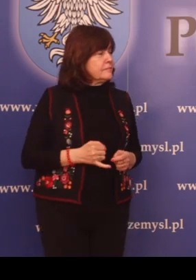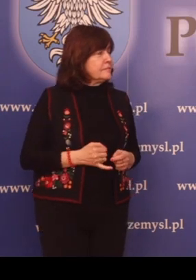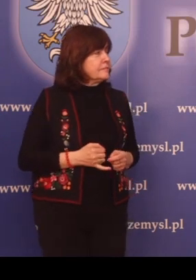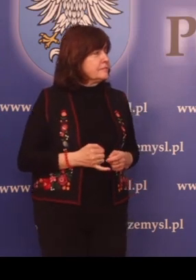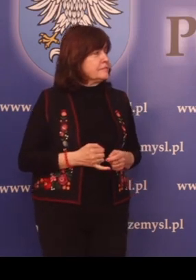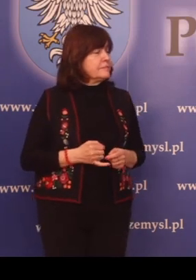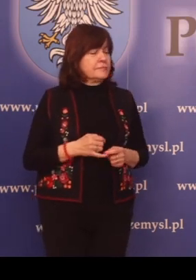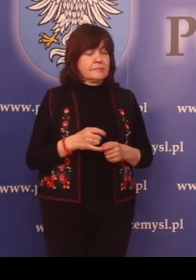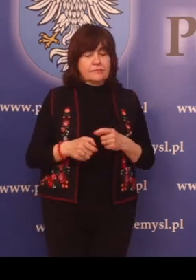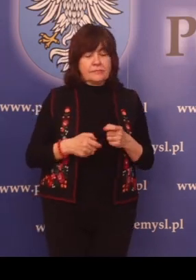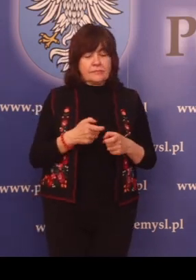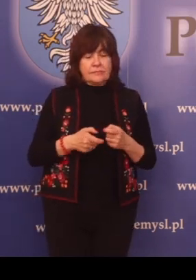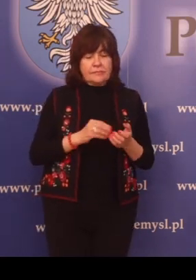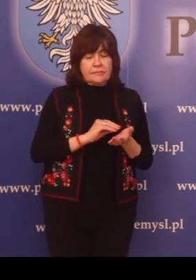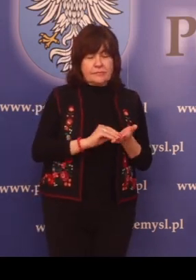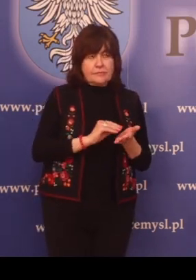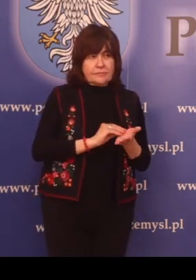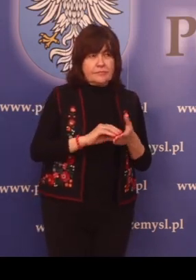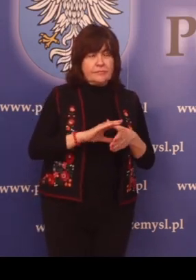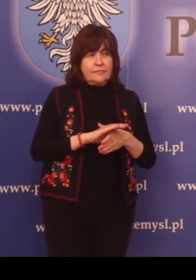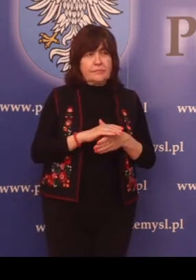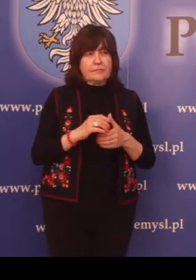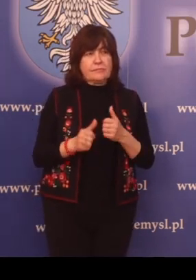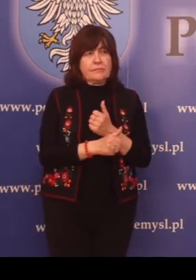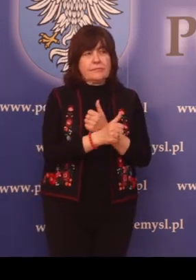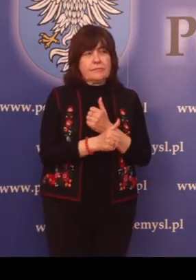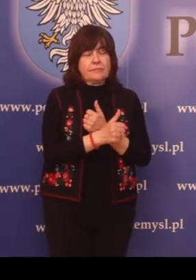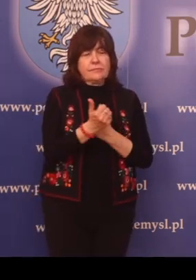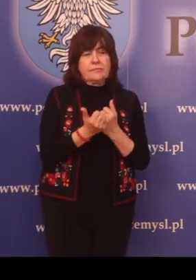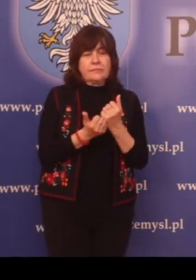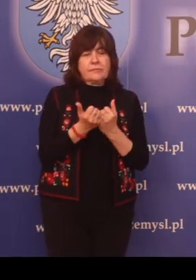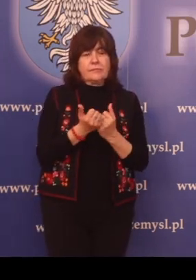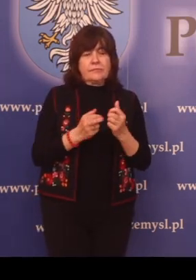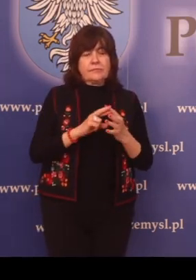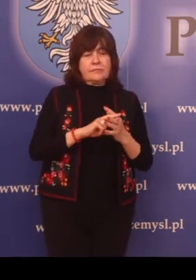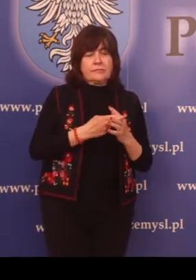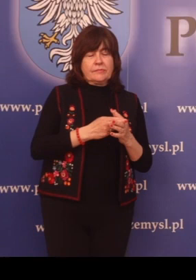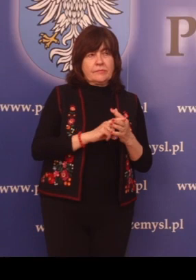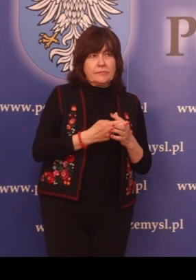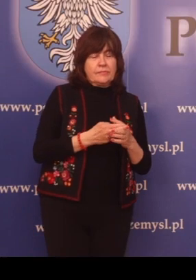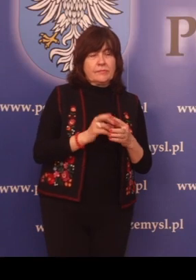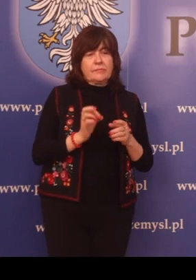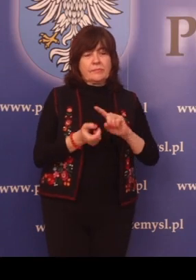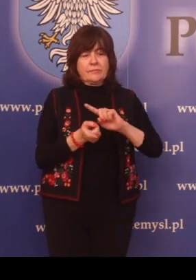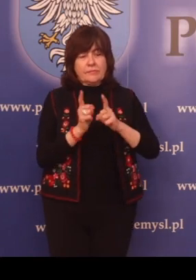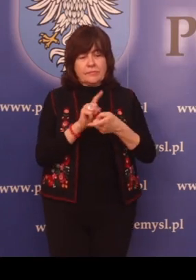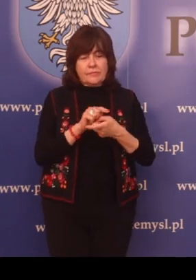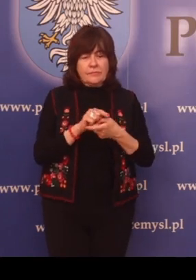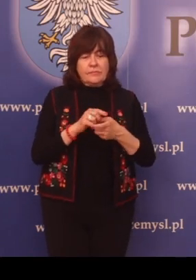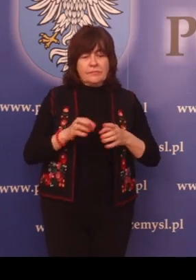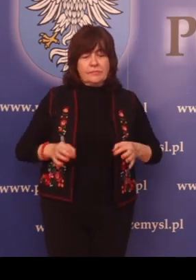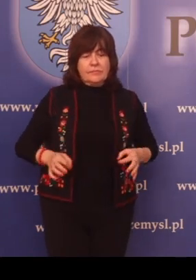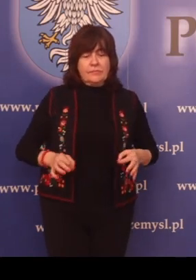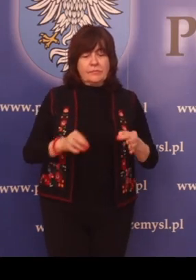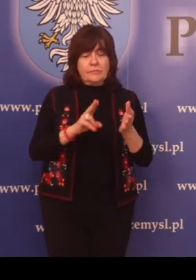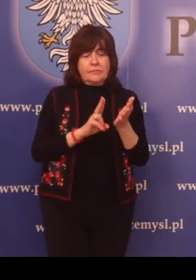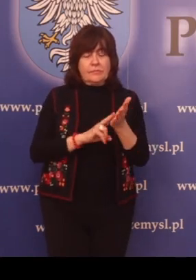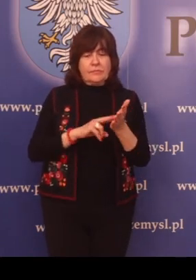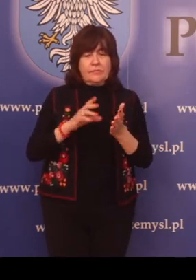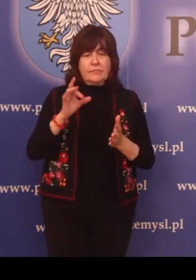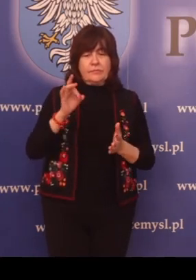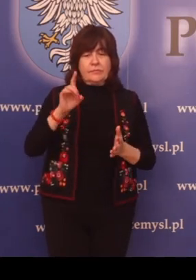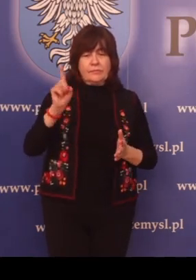Dokonanie adnotacji w dowodzie rejestracyjnym o przystosowaniu pojazdu do zasilania gazem